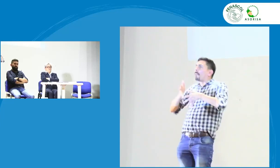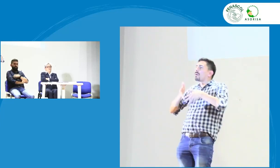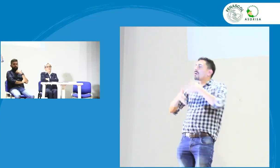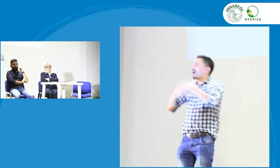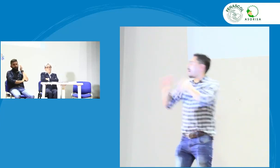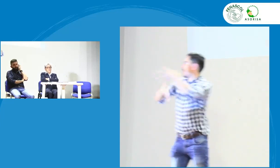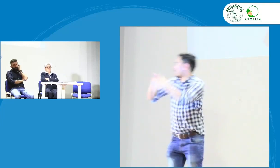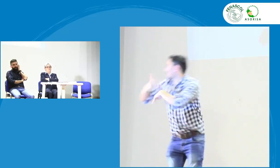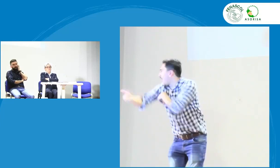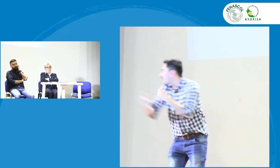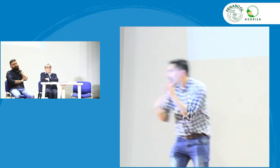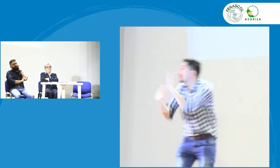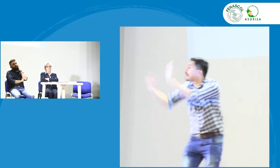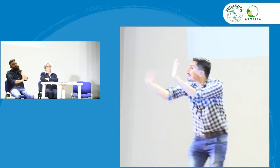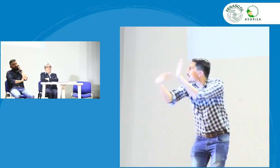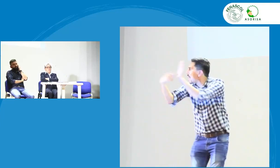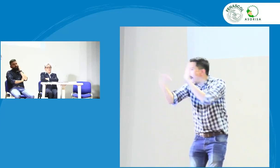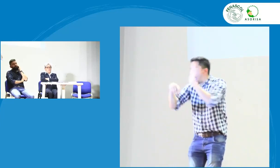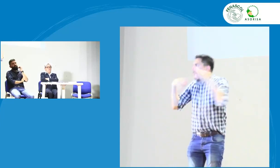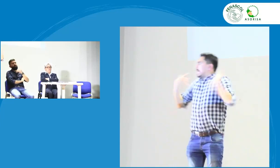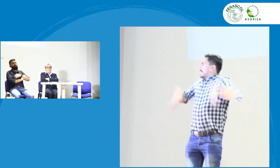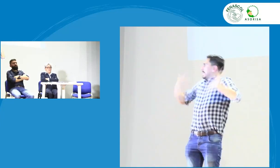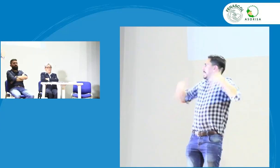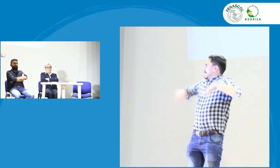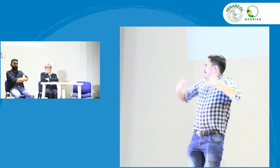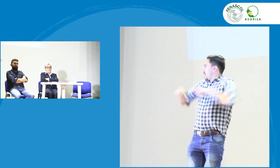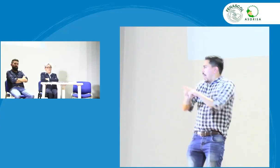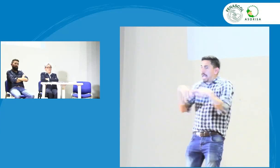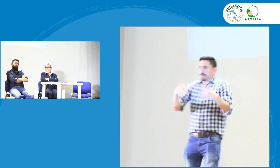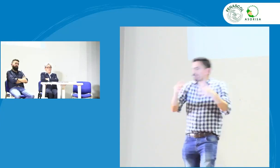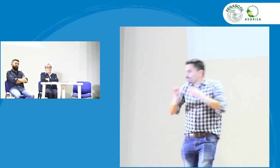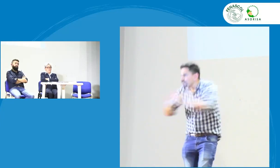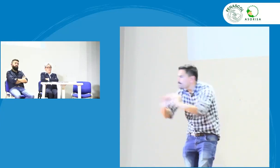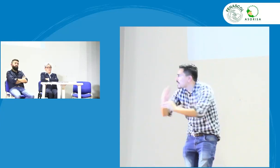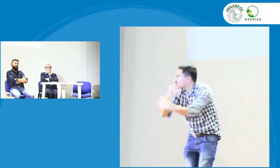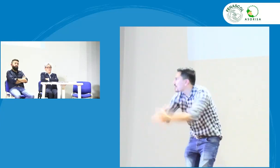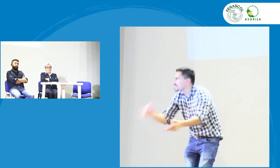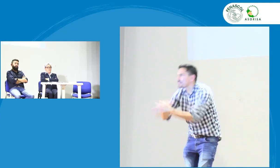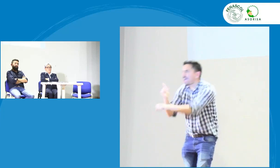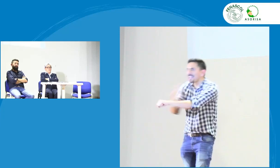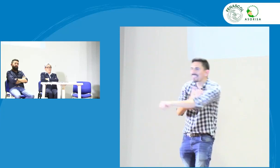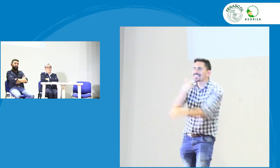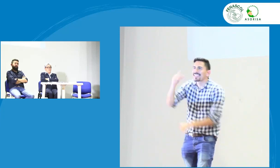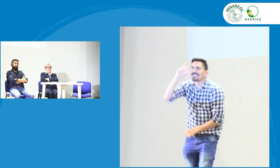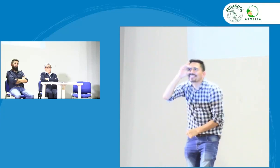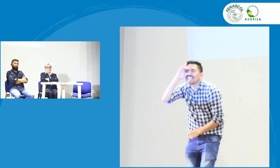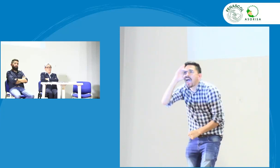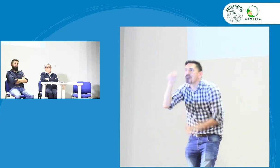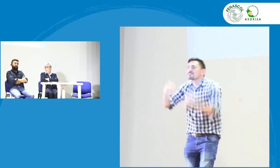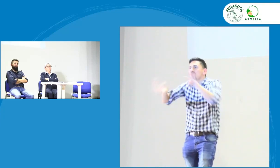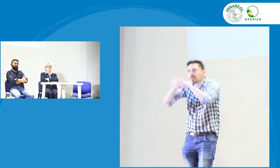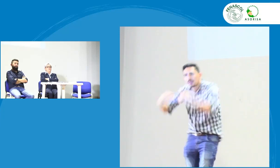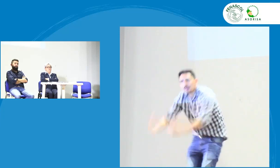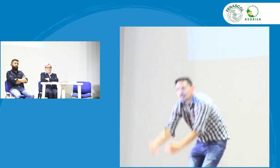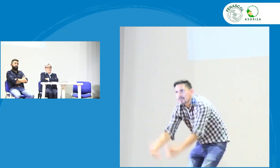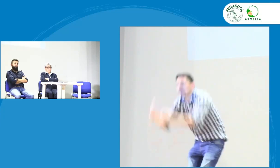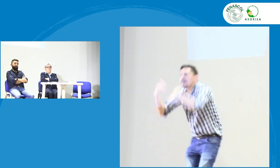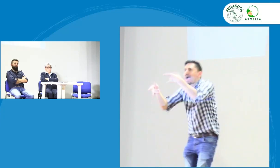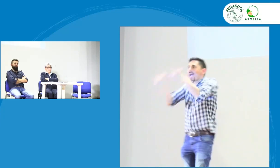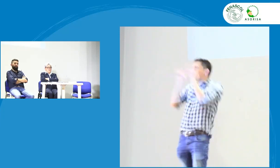de la lengua de señas y nos pueda servir como insumos esto nos va a dar insumos sobre todo para los niños que como